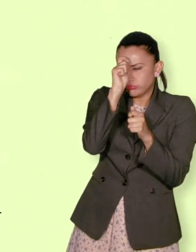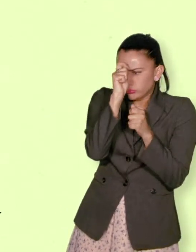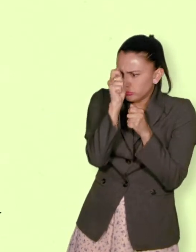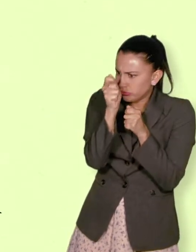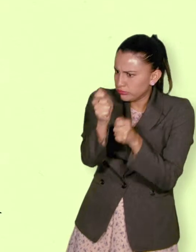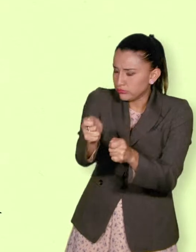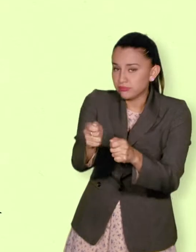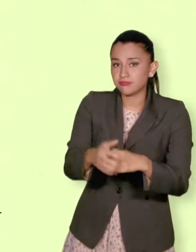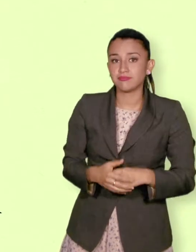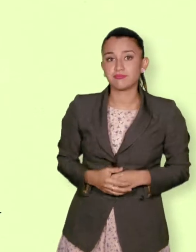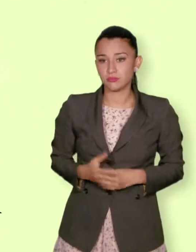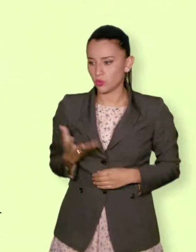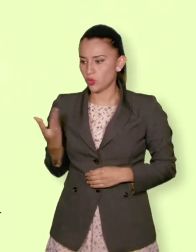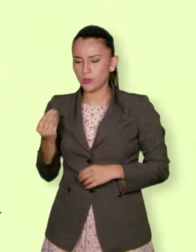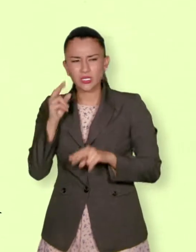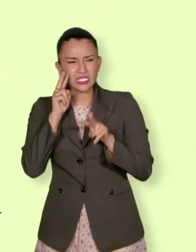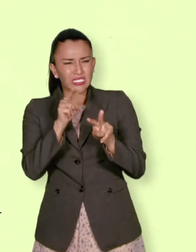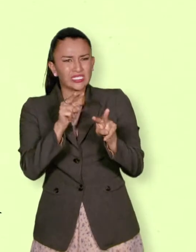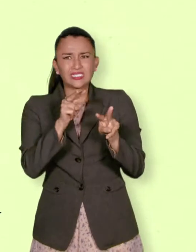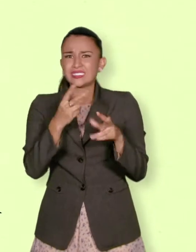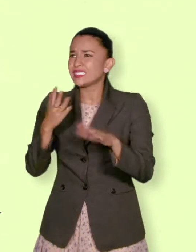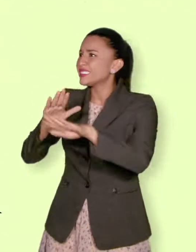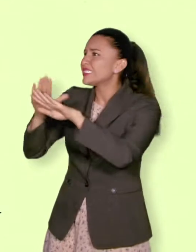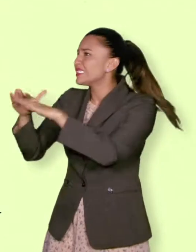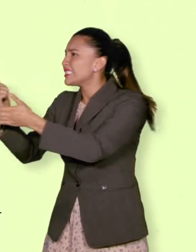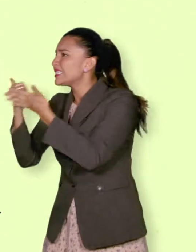justicia por la propia mano, favorece la violencia.